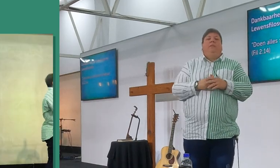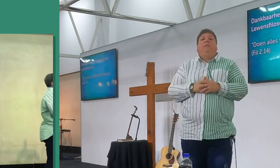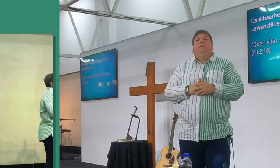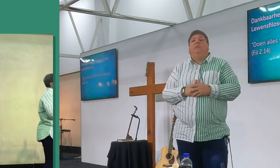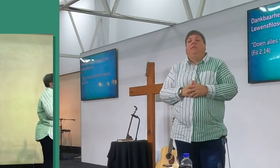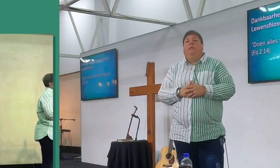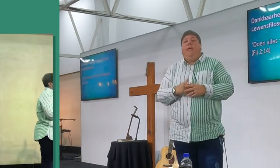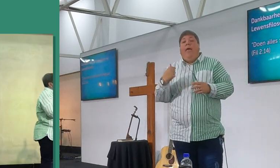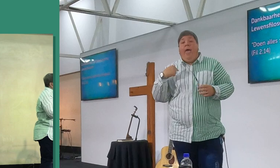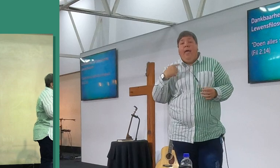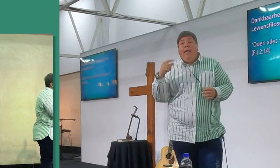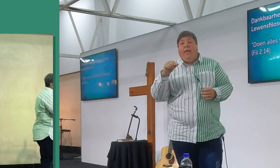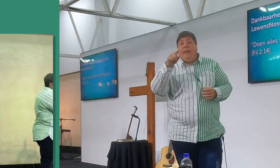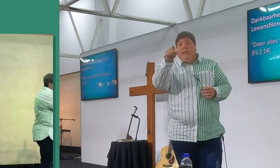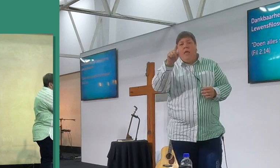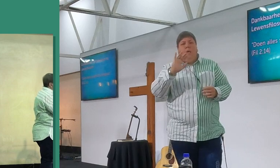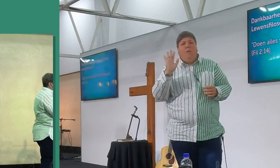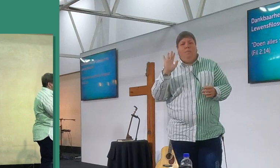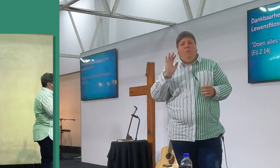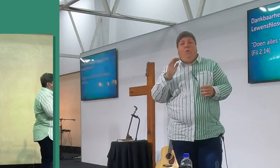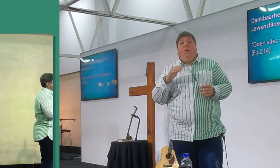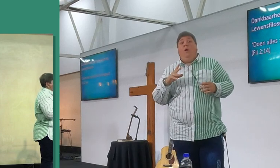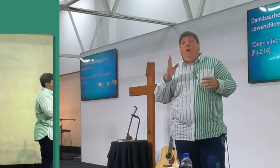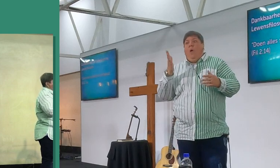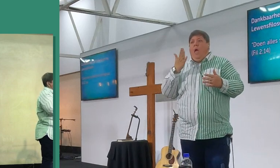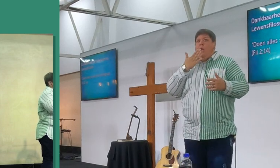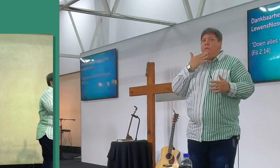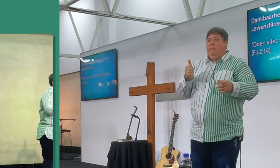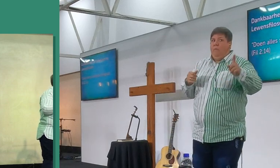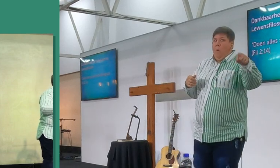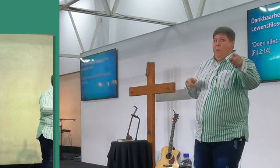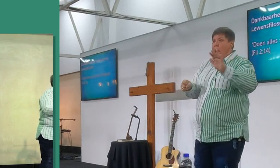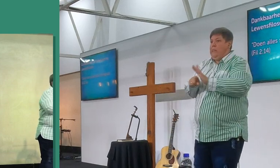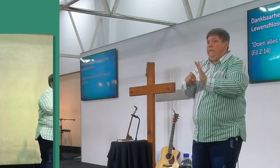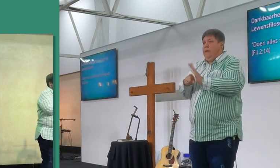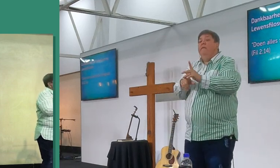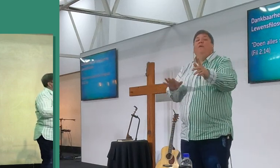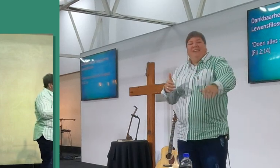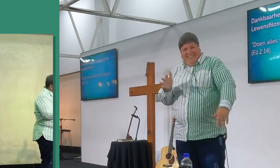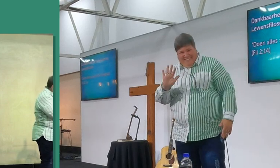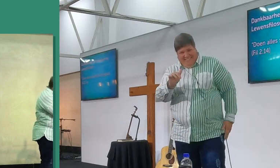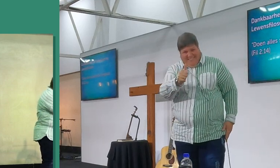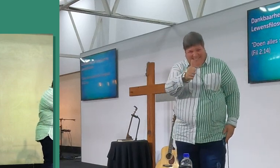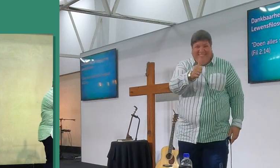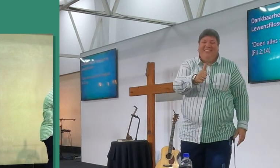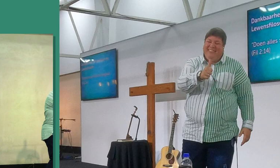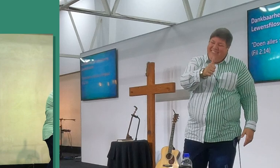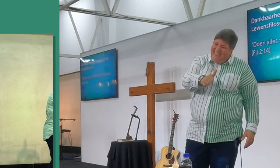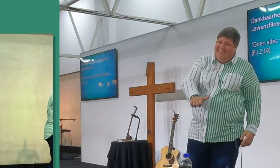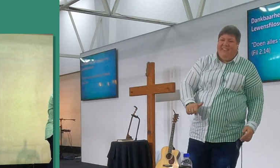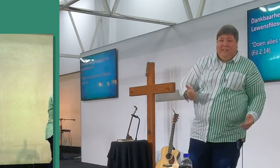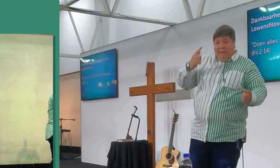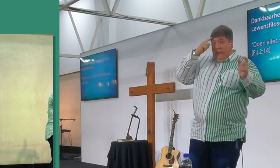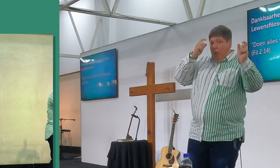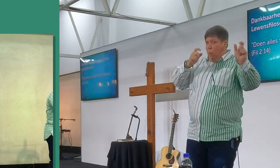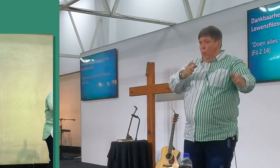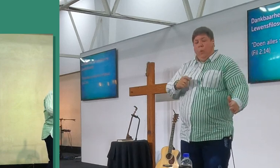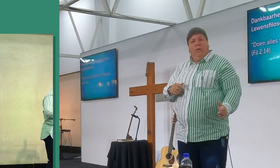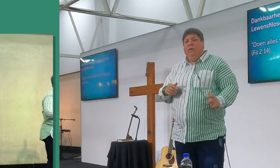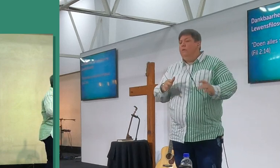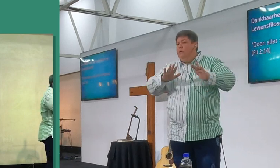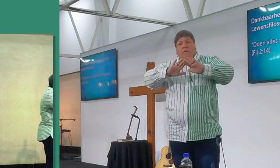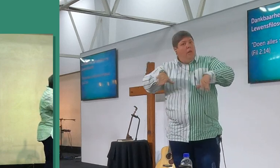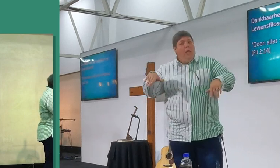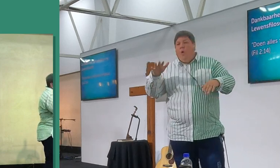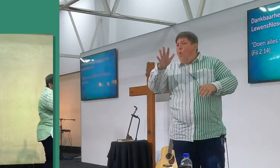ek en jy mag nie geken word, oh, hier kom kla, kuis nou weer, hier kom kla, weet jy wat nie, ek is al so moeg om te hoor, van alle die stories, ek